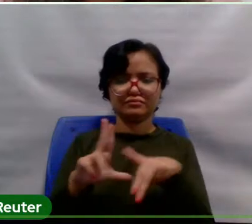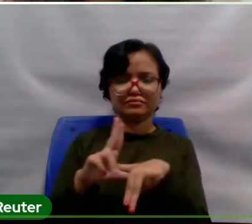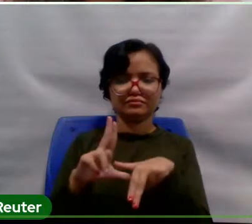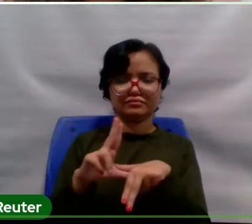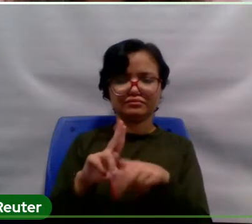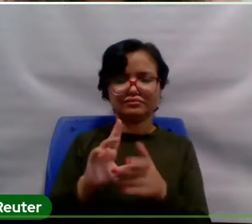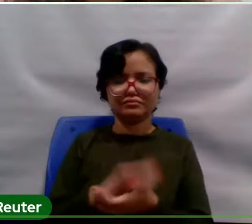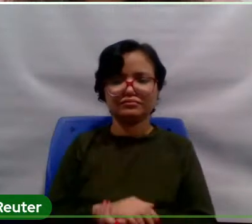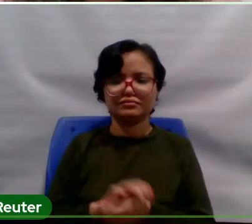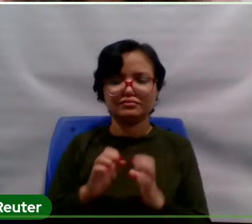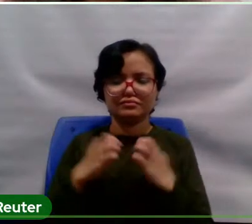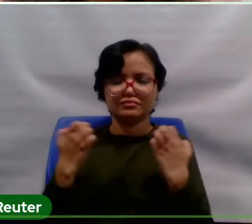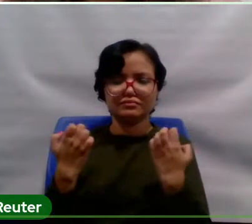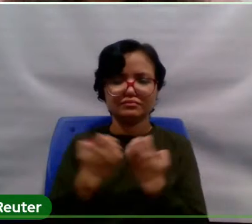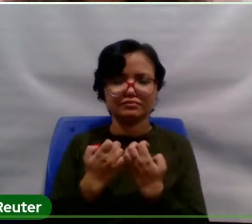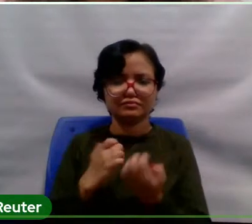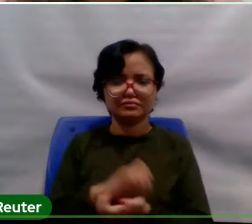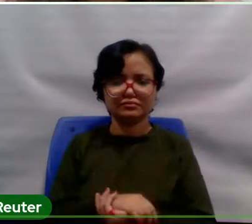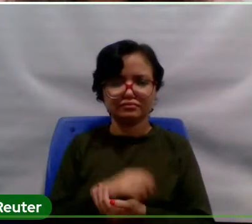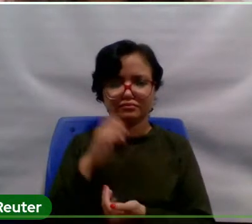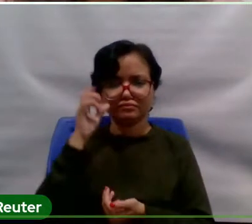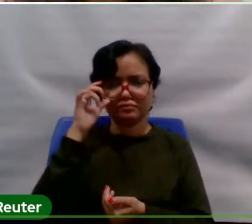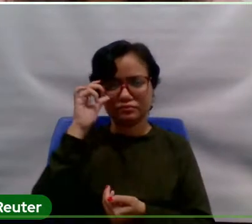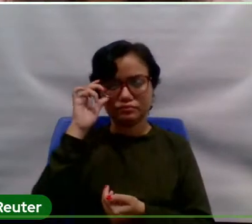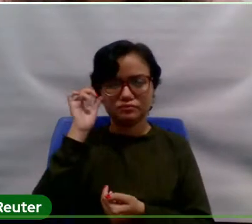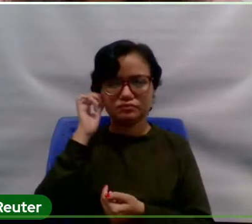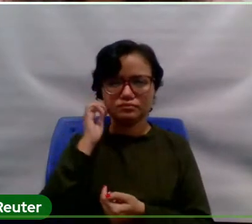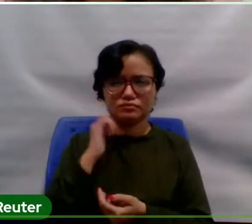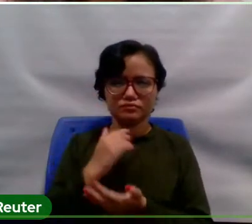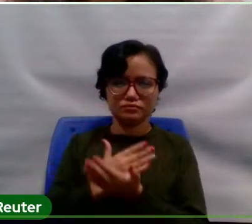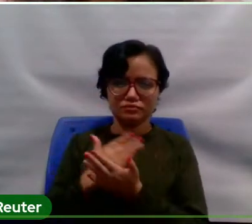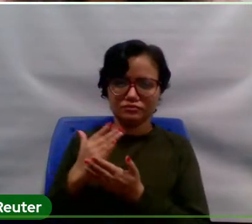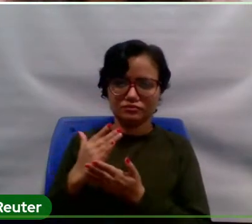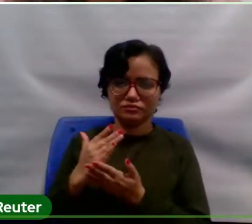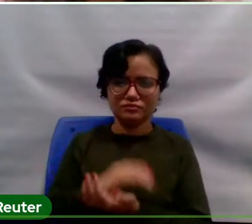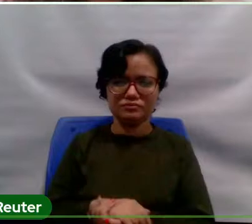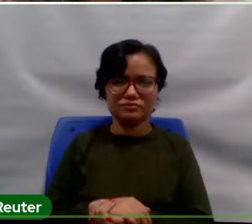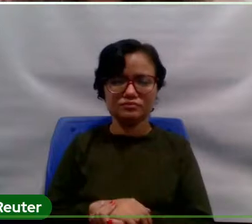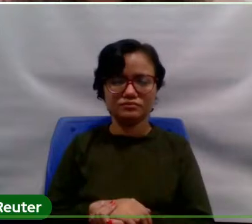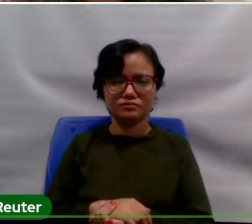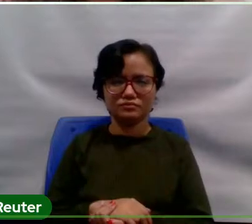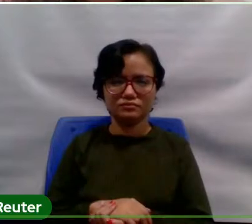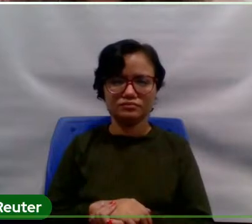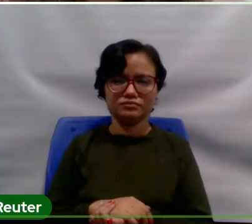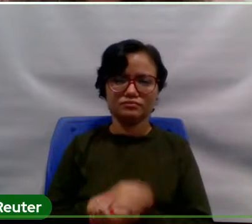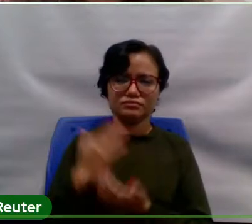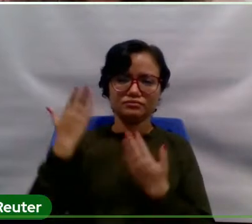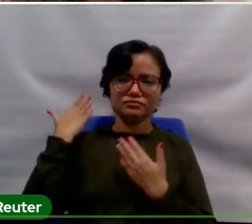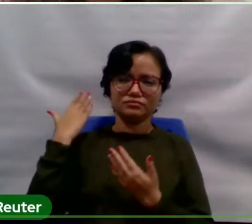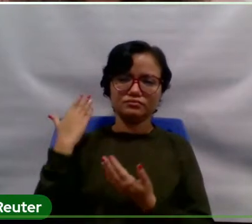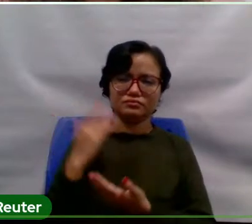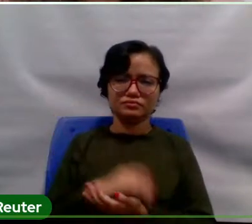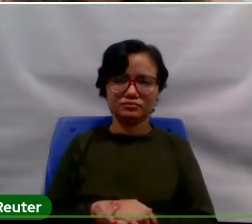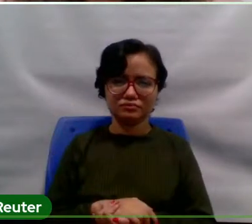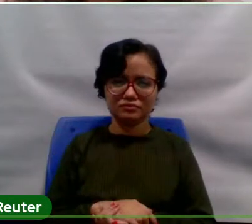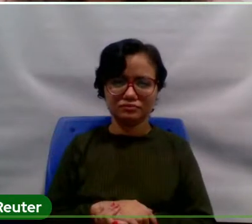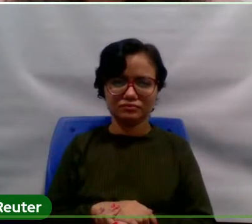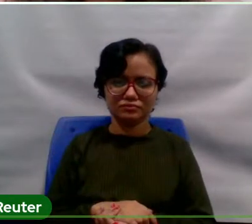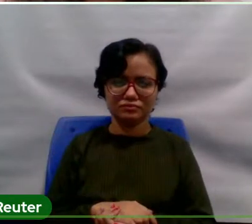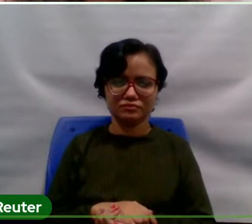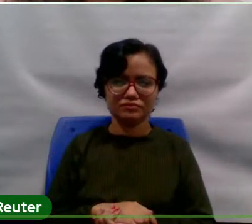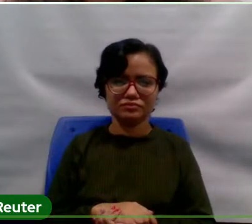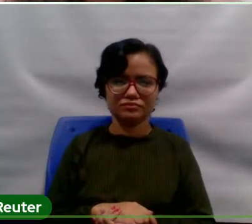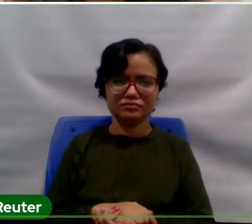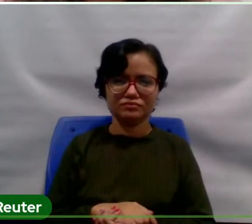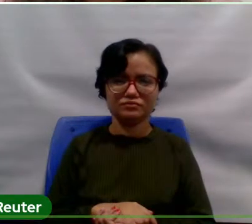Um evento que começou lá atrás, né? E que a gente mantém, por entender, né? E